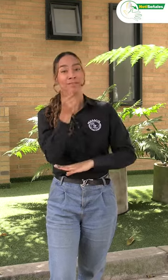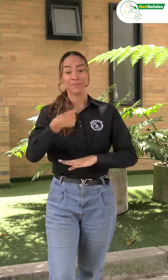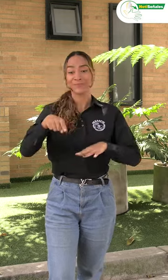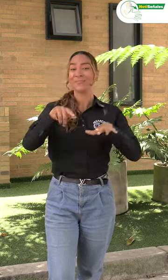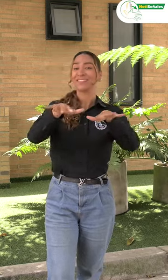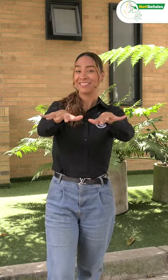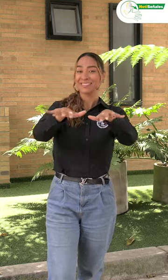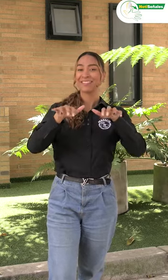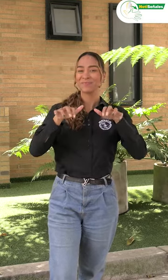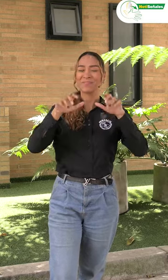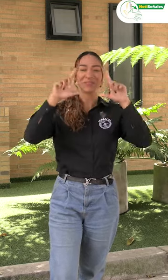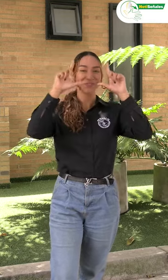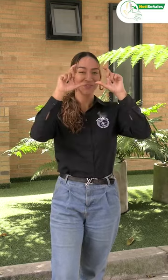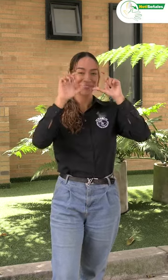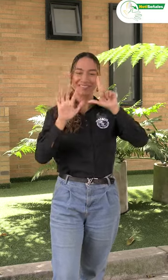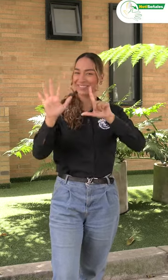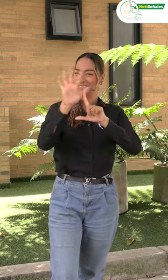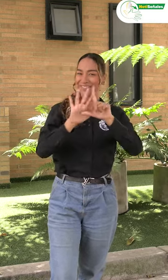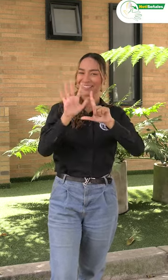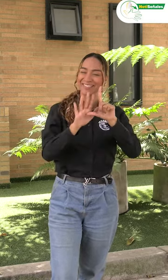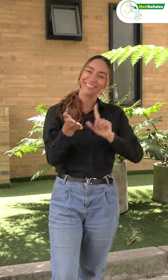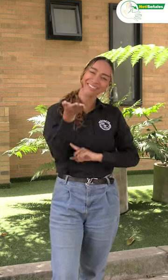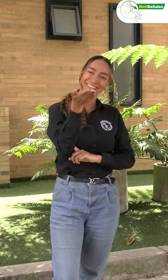Aquí les dejo unas fotos y videos de este evento.